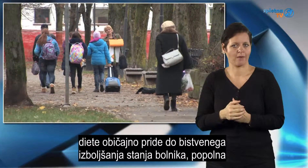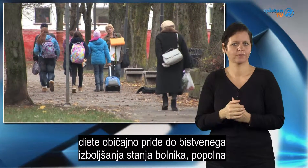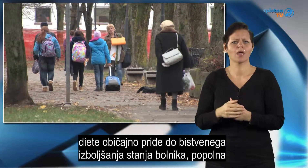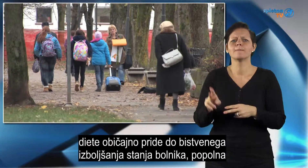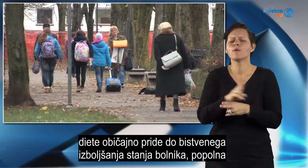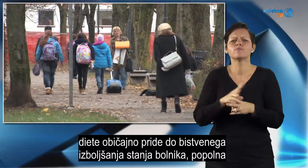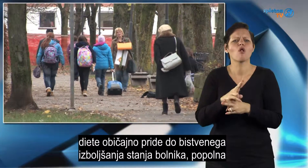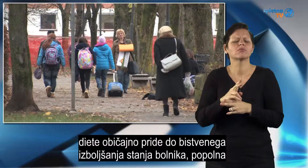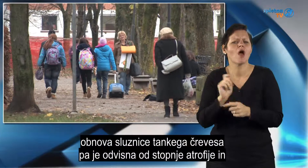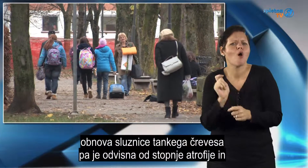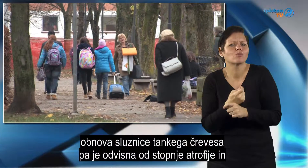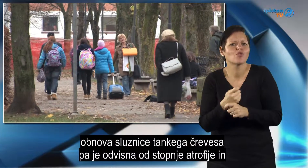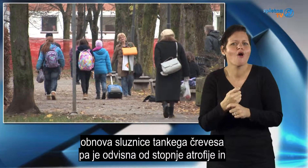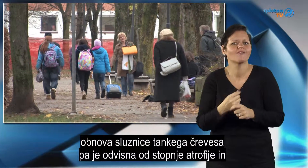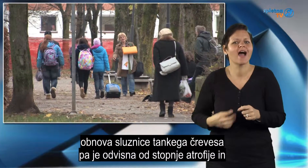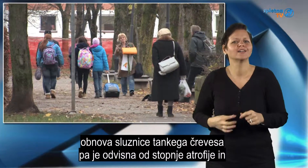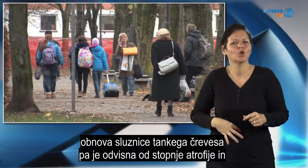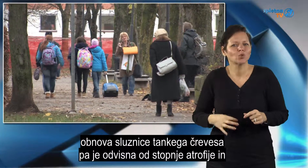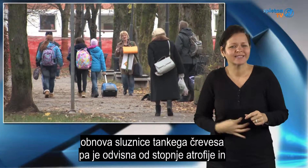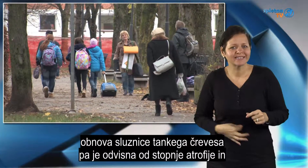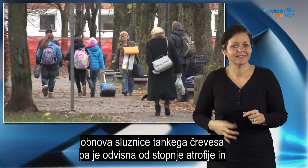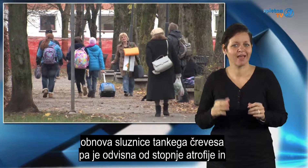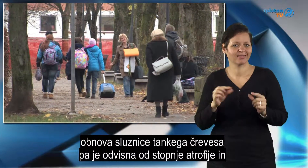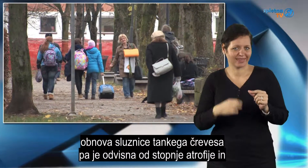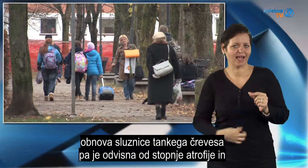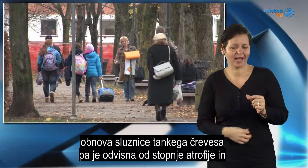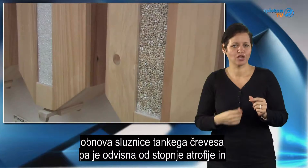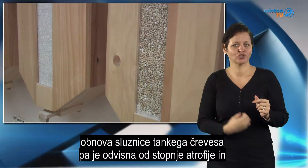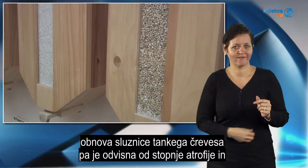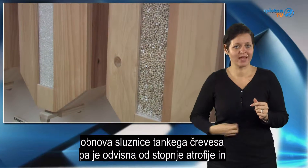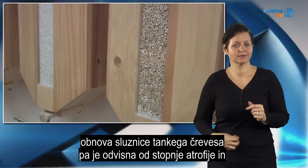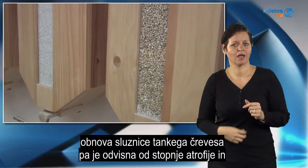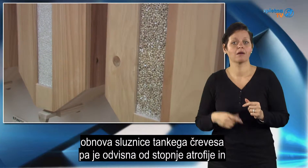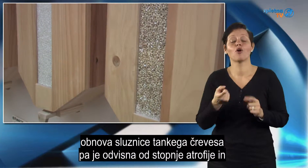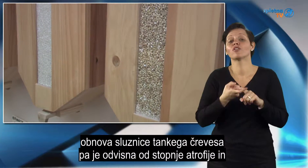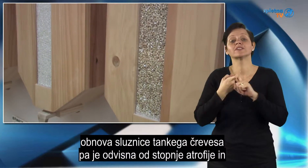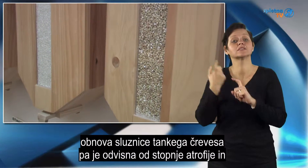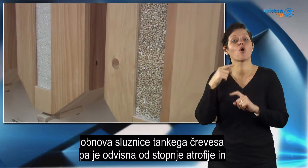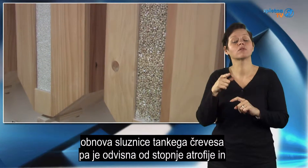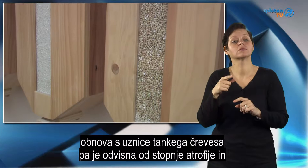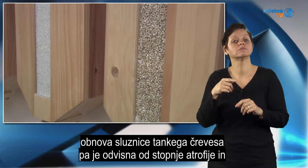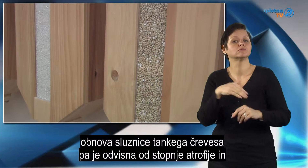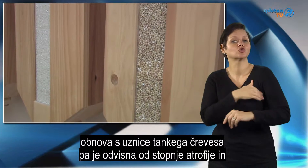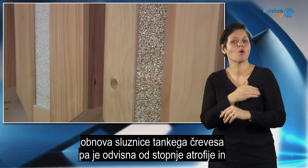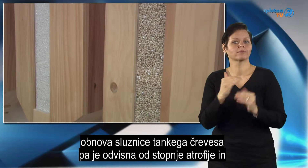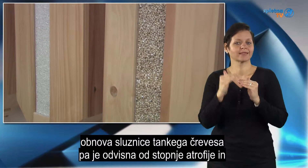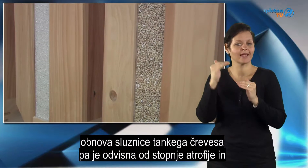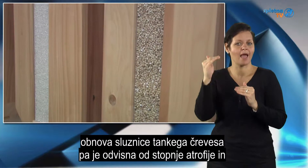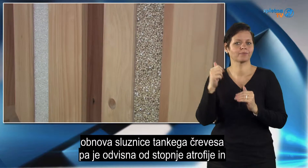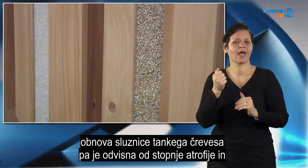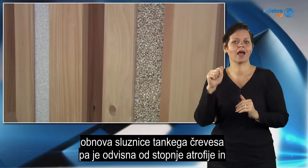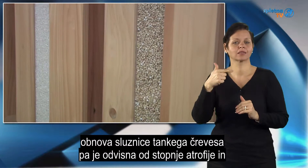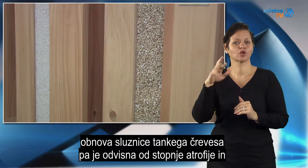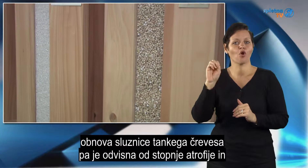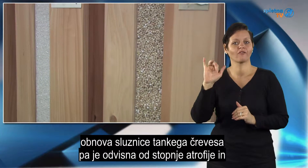obnova sluznice tankega črvesa pa je odvisna od stopnje atrofije in starosti bovnika. Traja